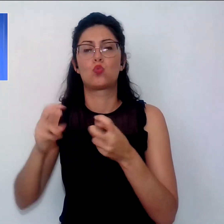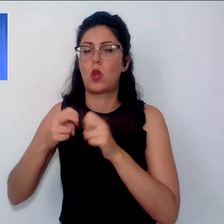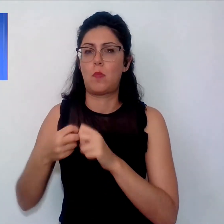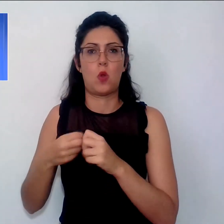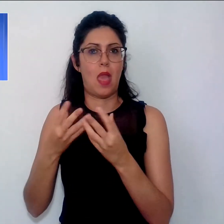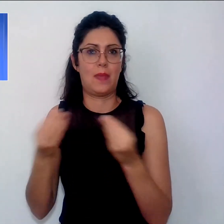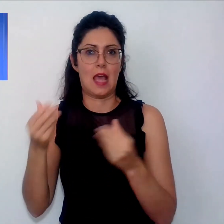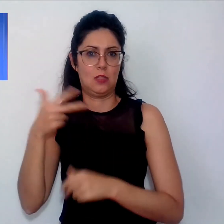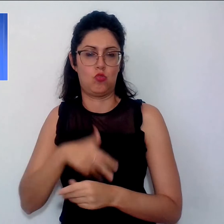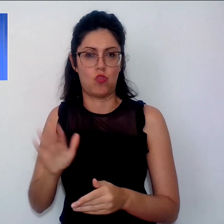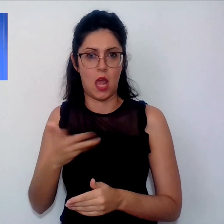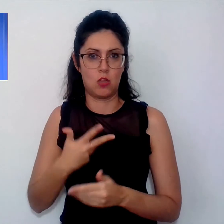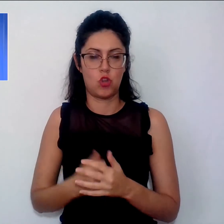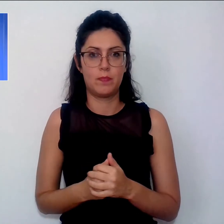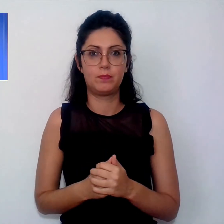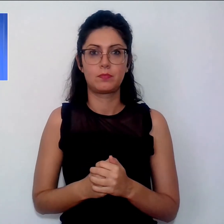sociali.